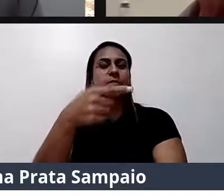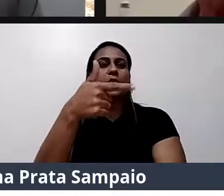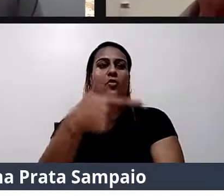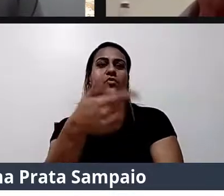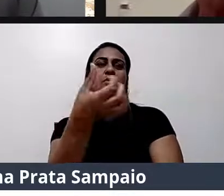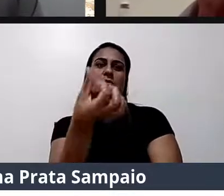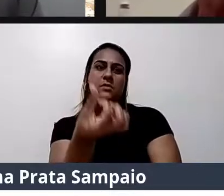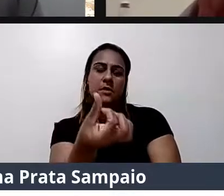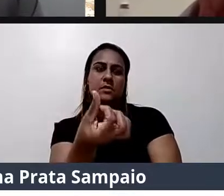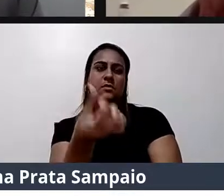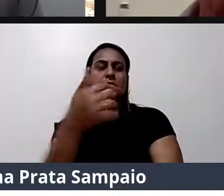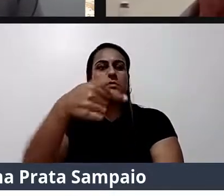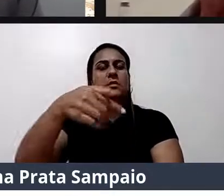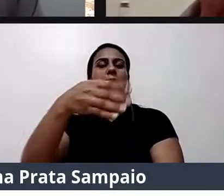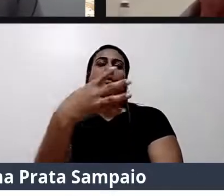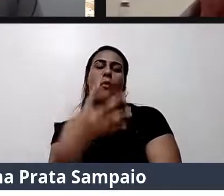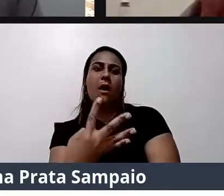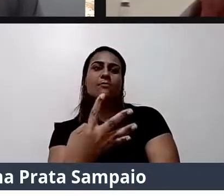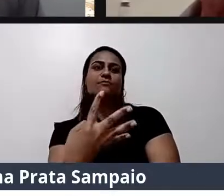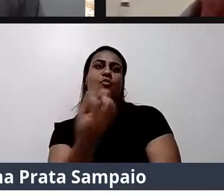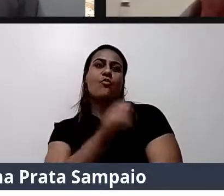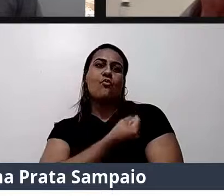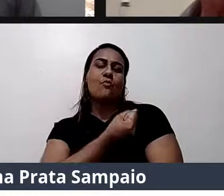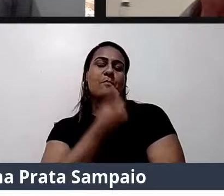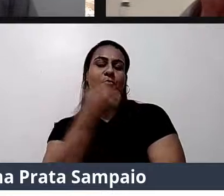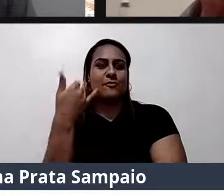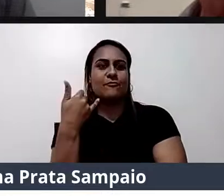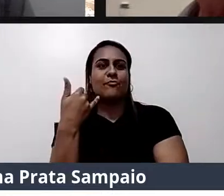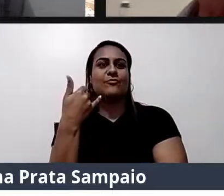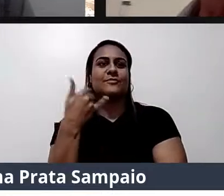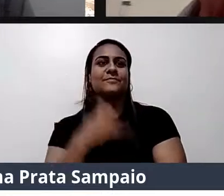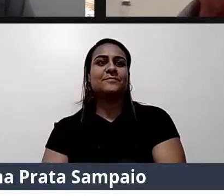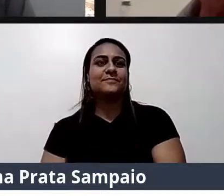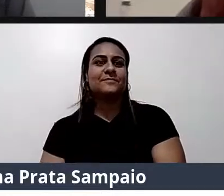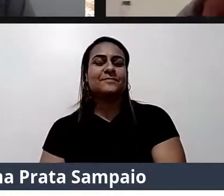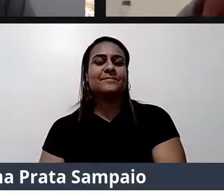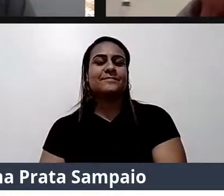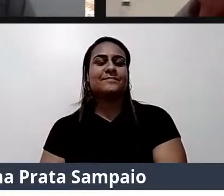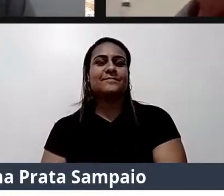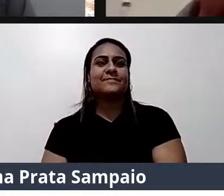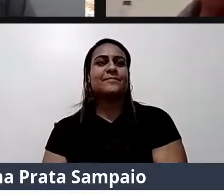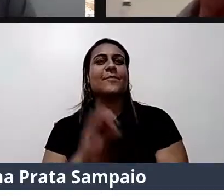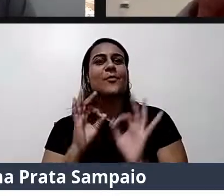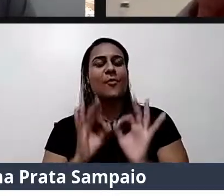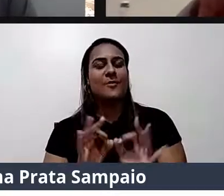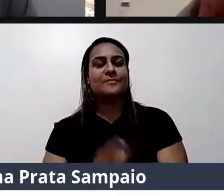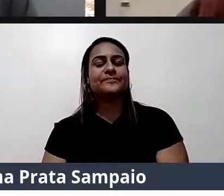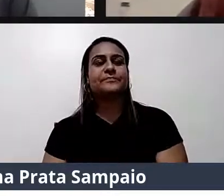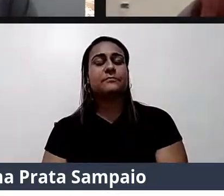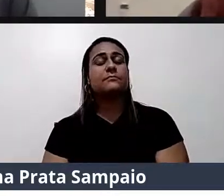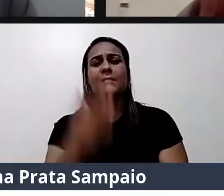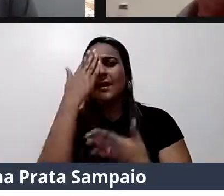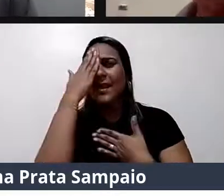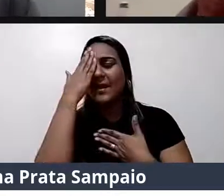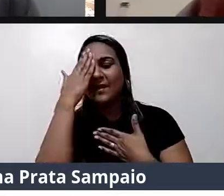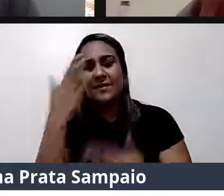87632674 Pronto Beleza e agradecer a todo mundo que ajudou que